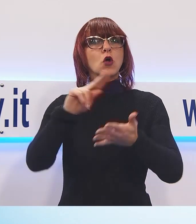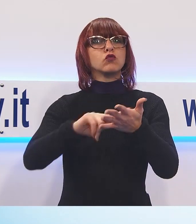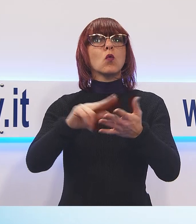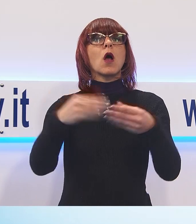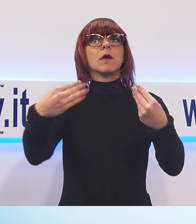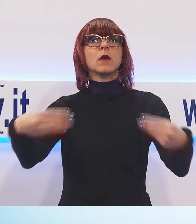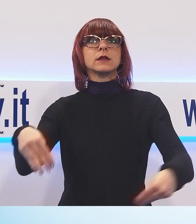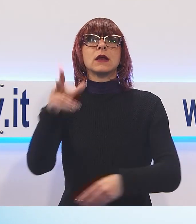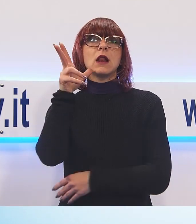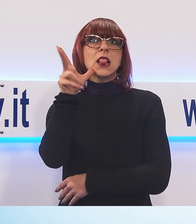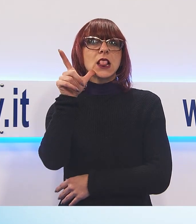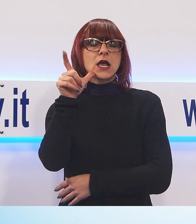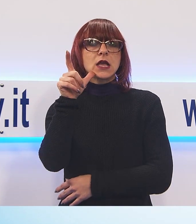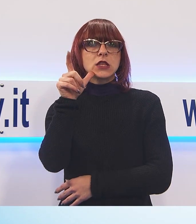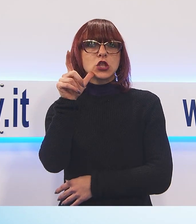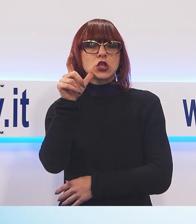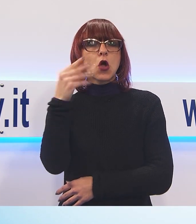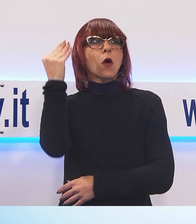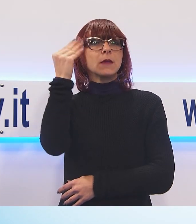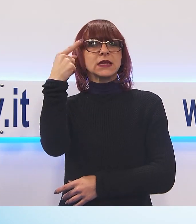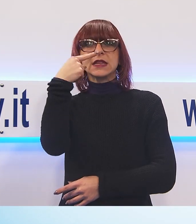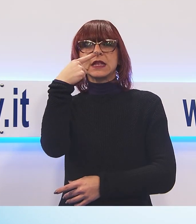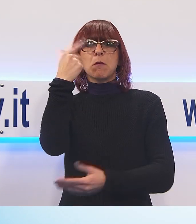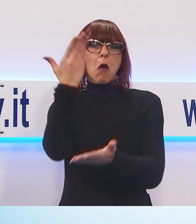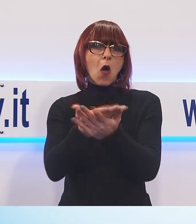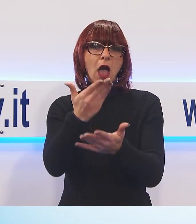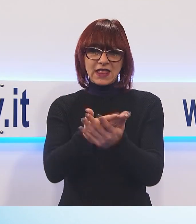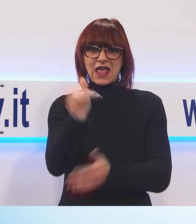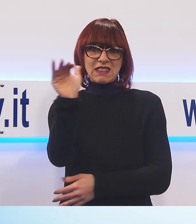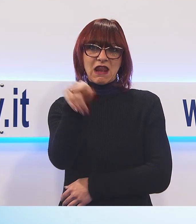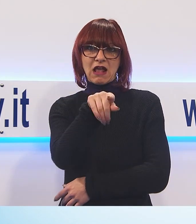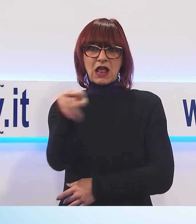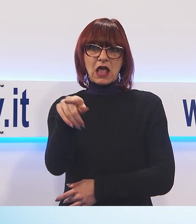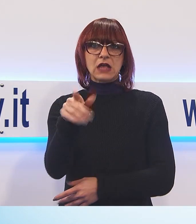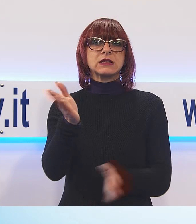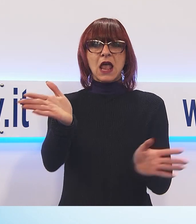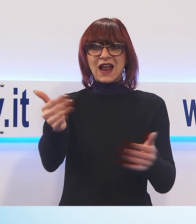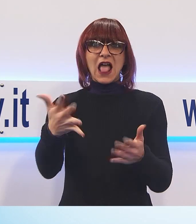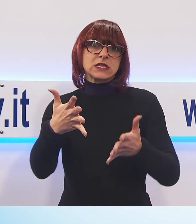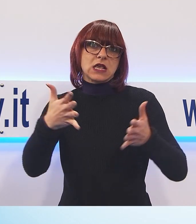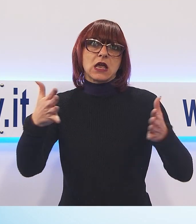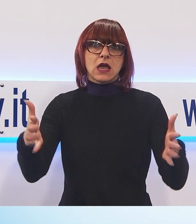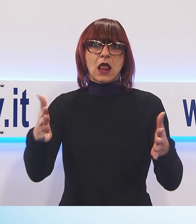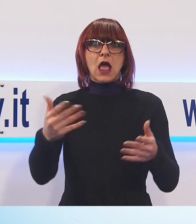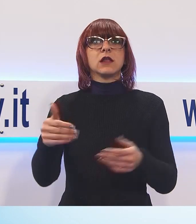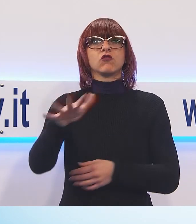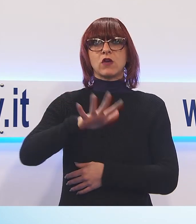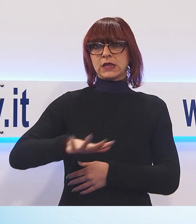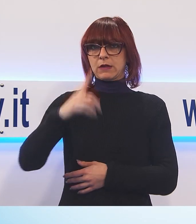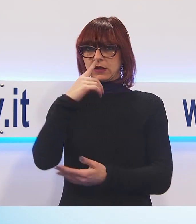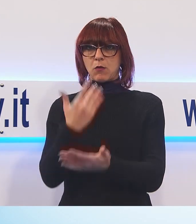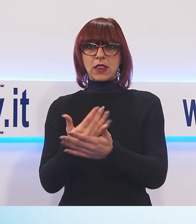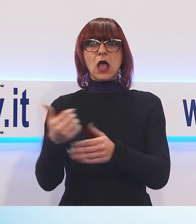scuola pensata a portata dei ragazzi, una scuola con aule molto grandi, con uno spazio per laboratori